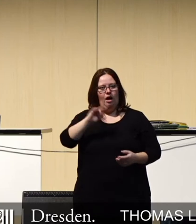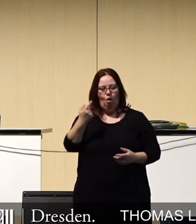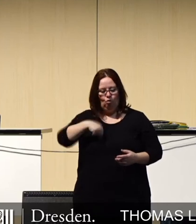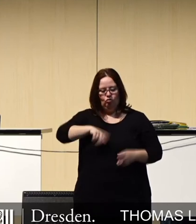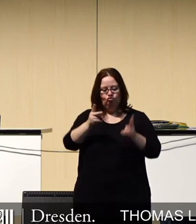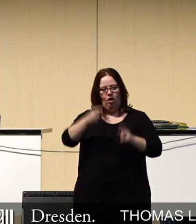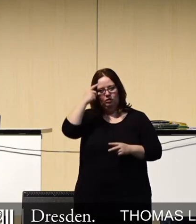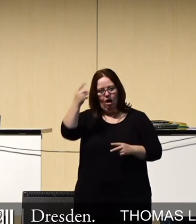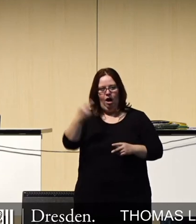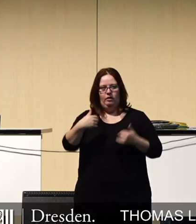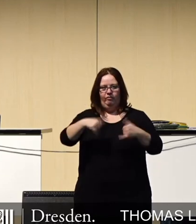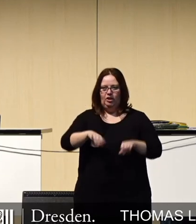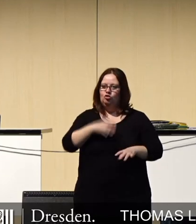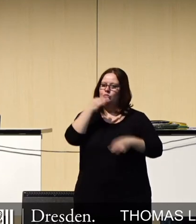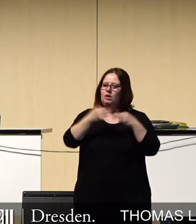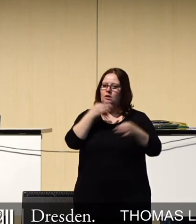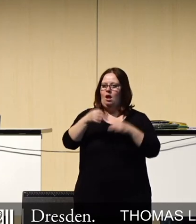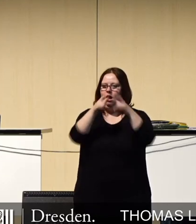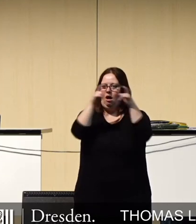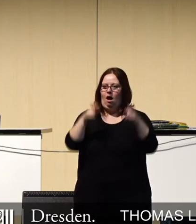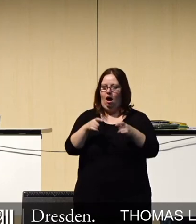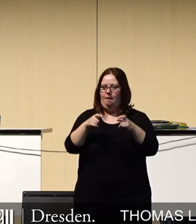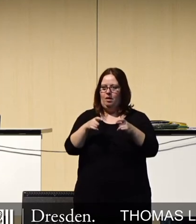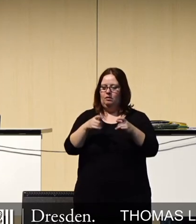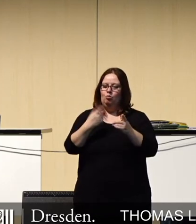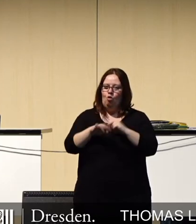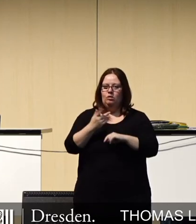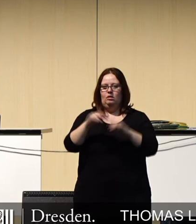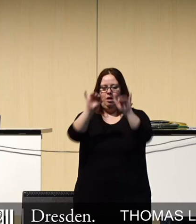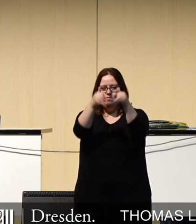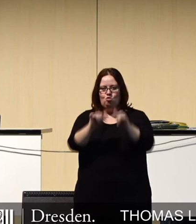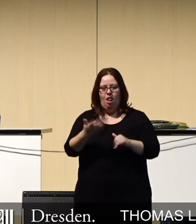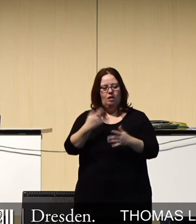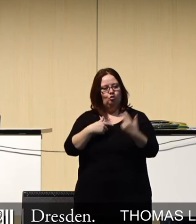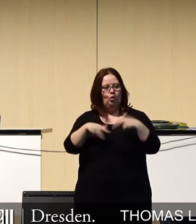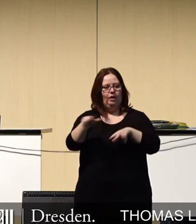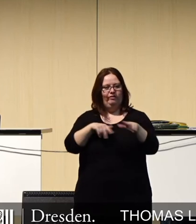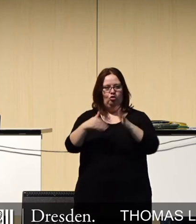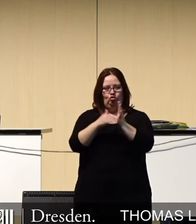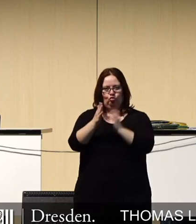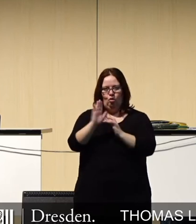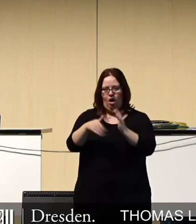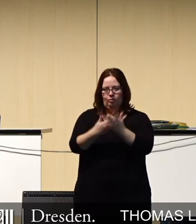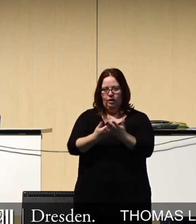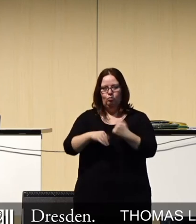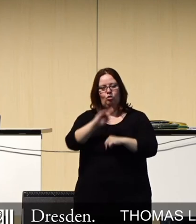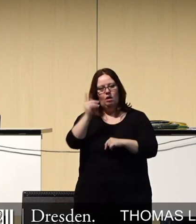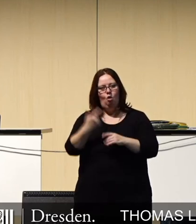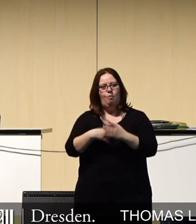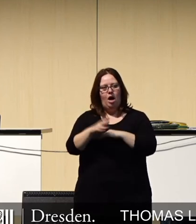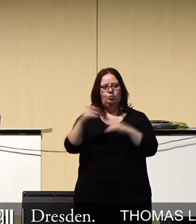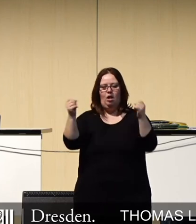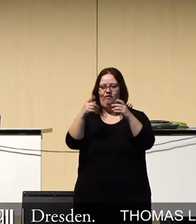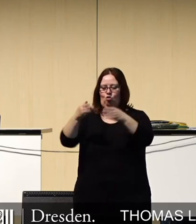der Pflicht, die nötigen Rahmenbedingungen zu schaffen und Modelle zu finden, bei denen städtische Infrastruktur so zur Verfügung gestellt werden kann, dass die Anzahl der Funktion